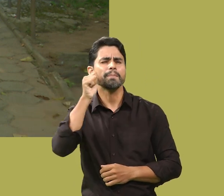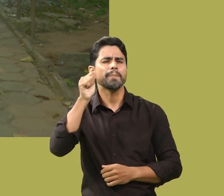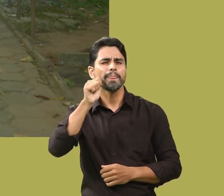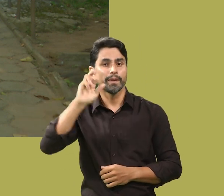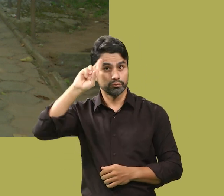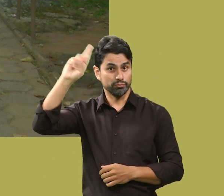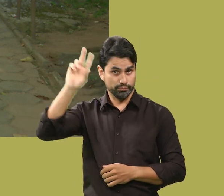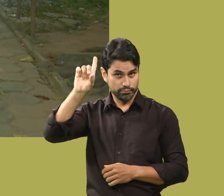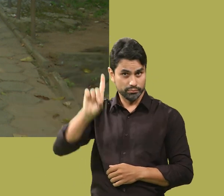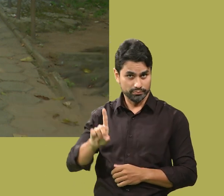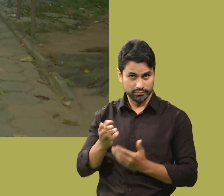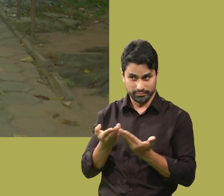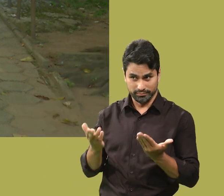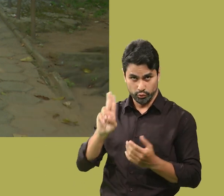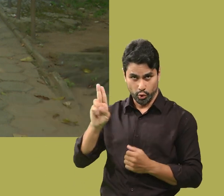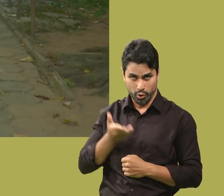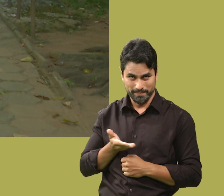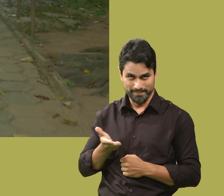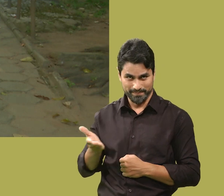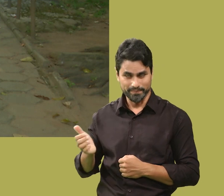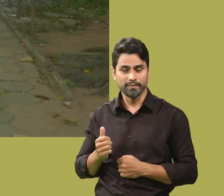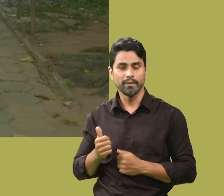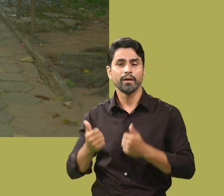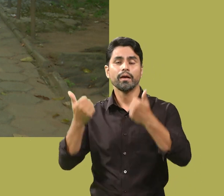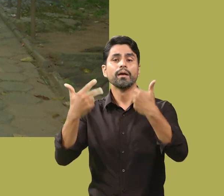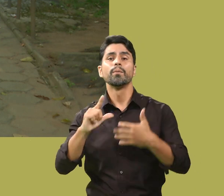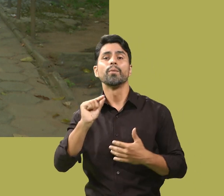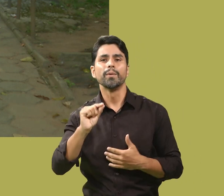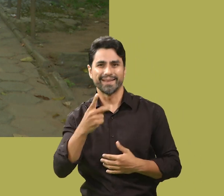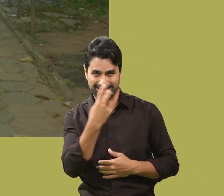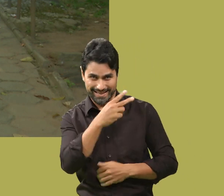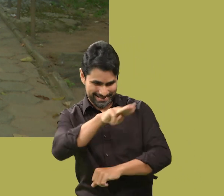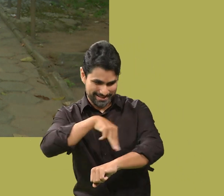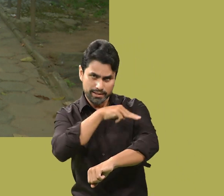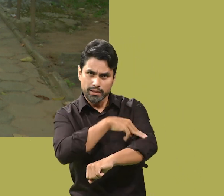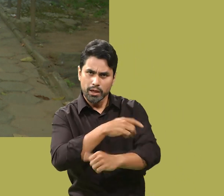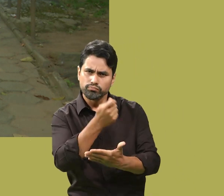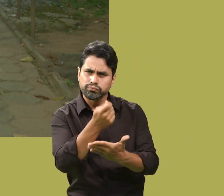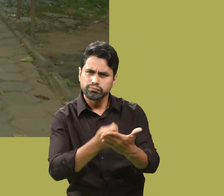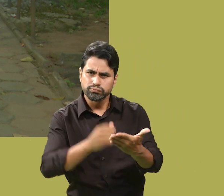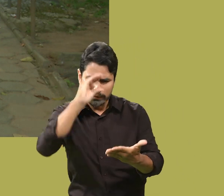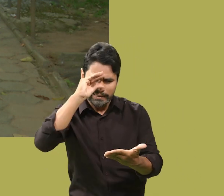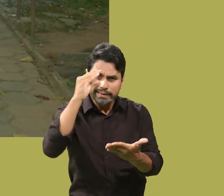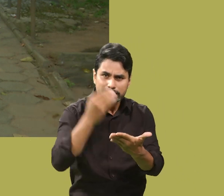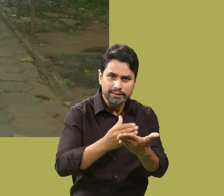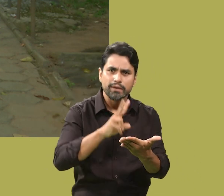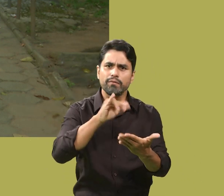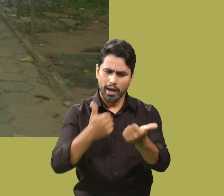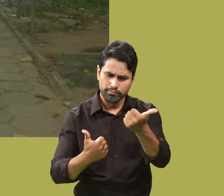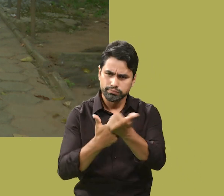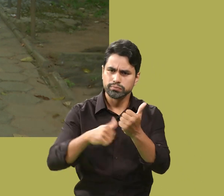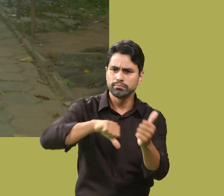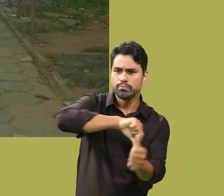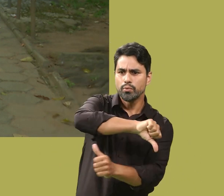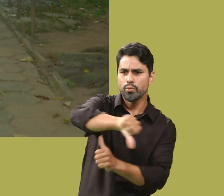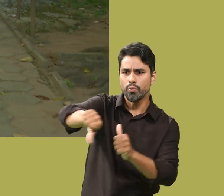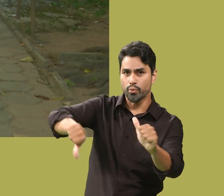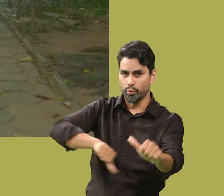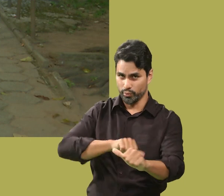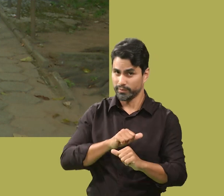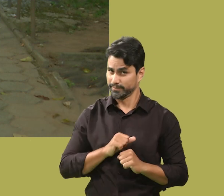A diretora dessa unidade acadêmica, Sueli Coelho, acredita que a tese de Michele Murta